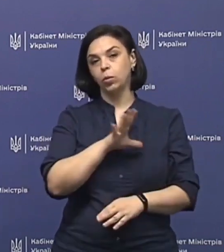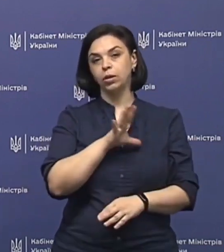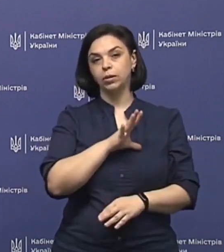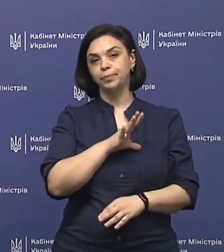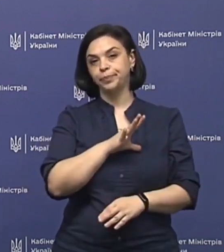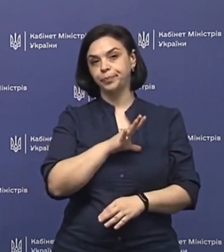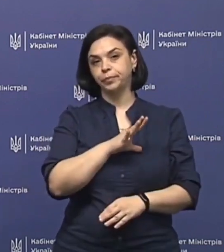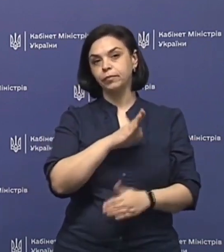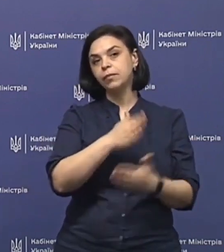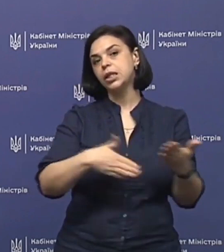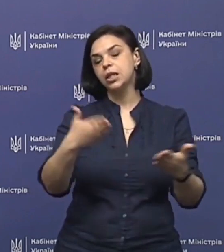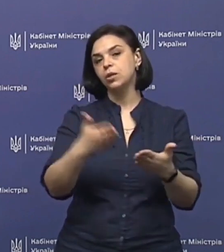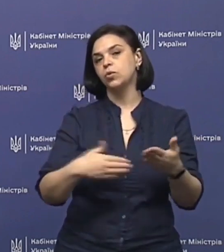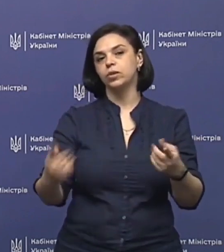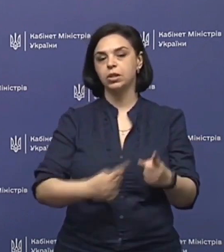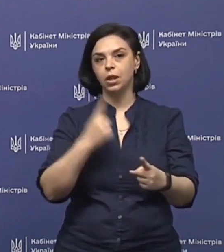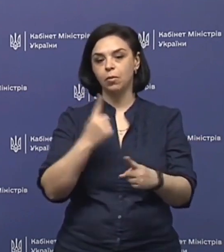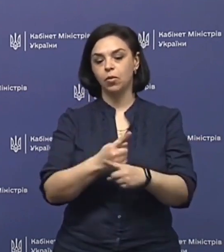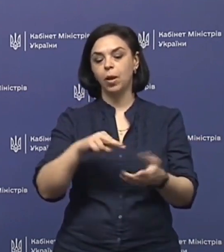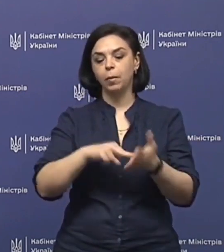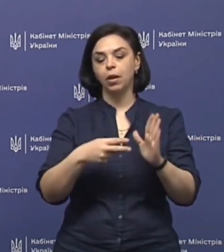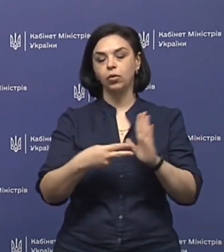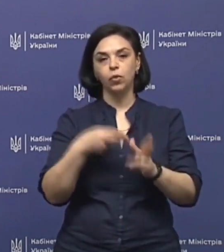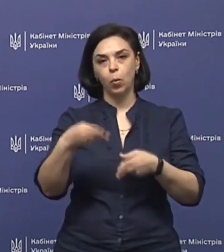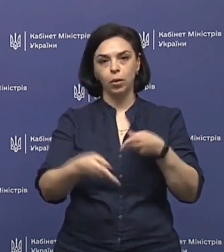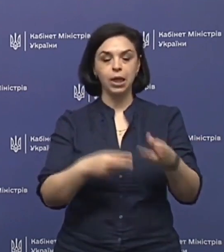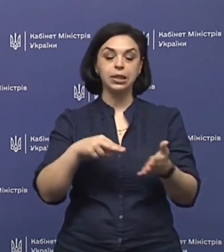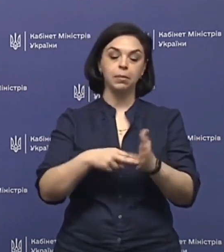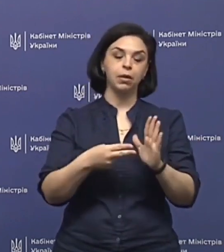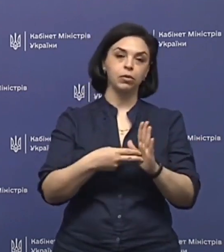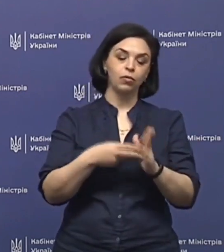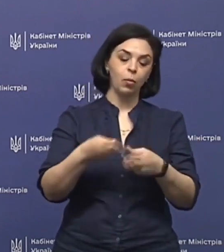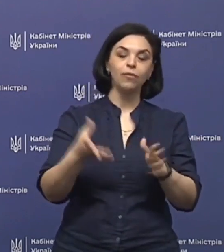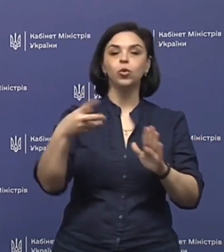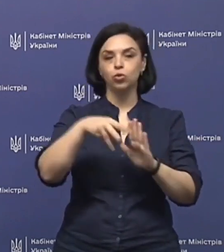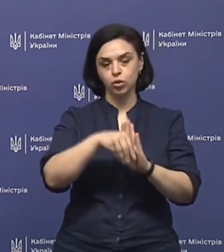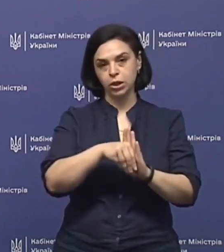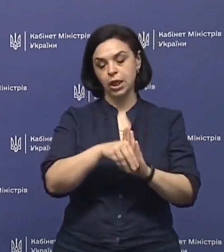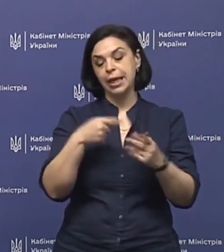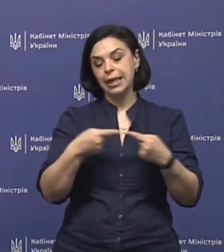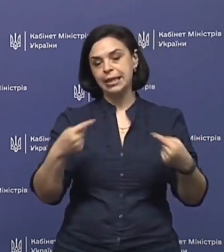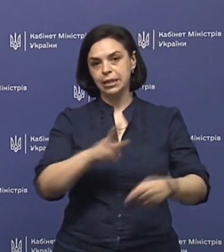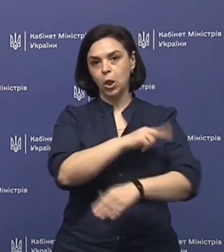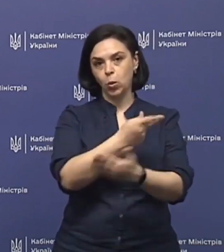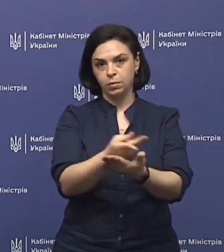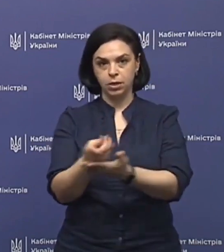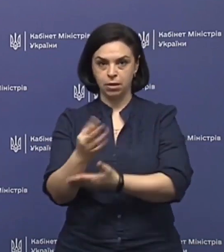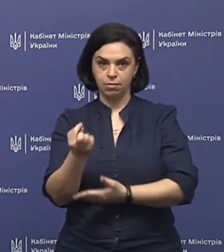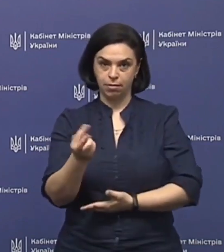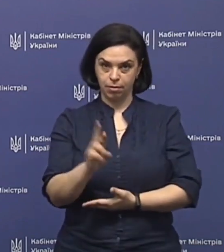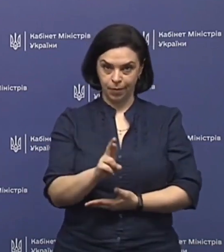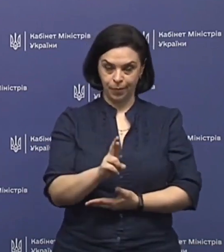скасовані, заборонені планові операції, планові операції, в тому числі і різні госпіталізації.